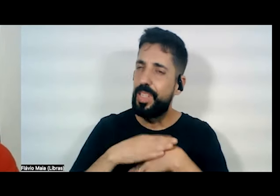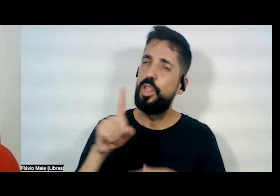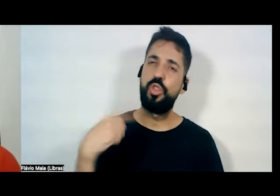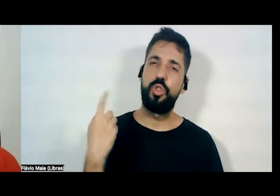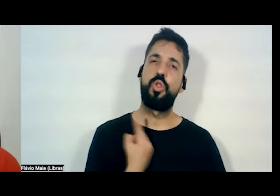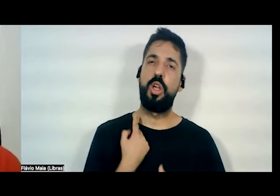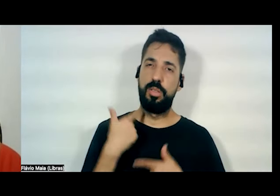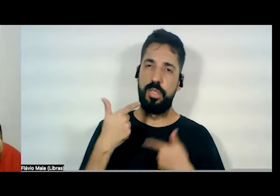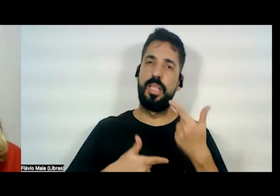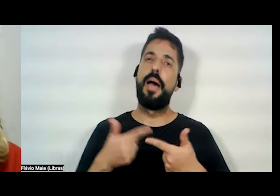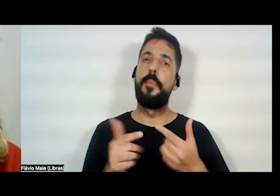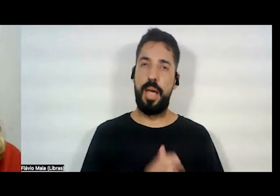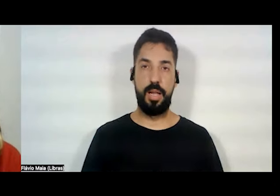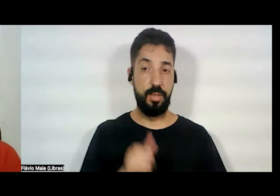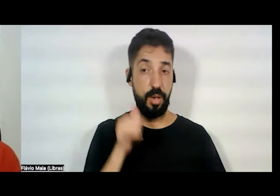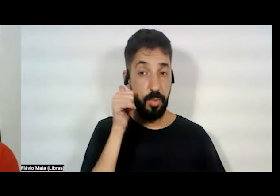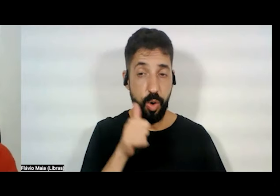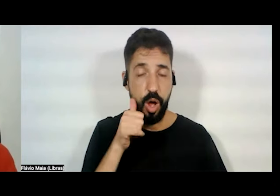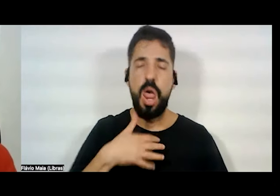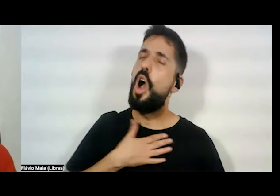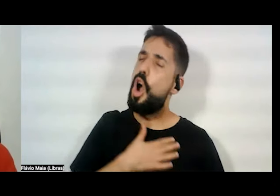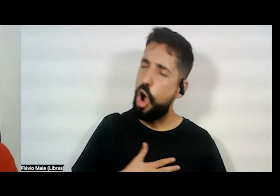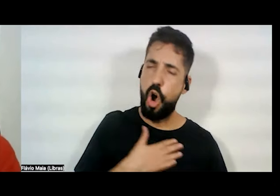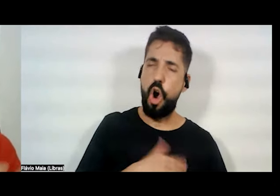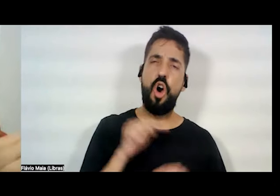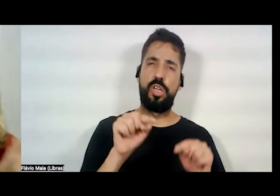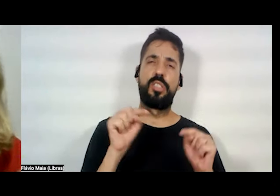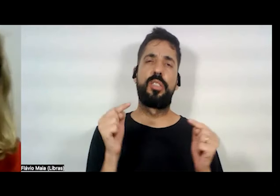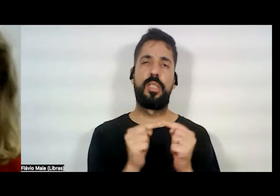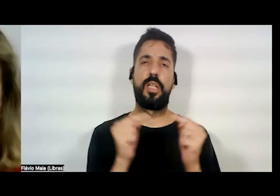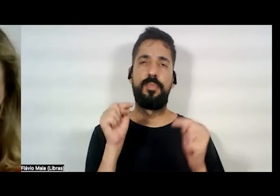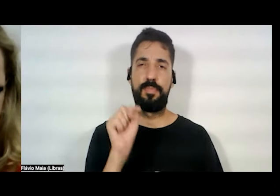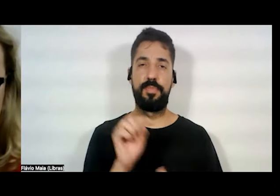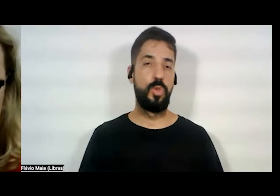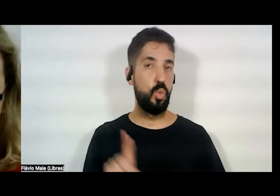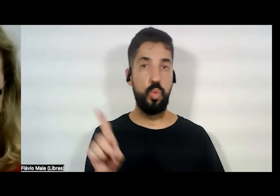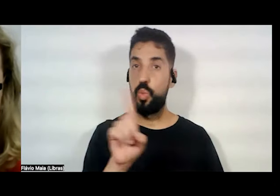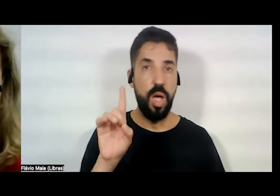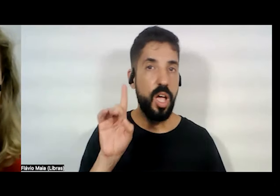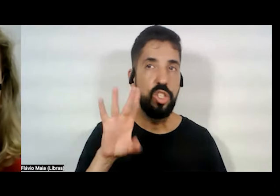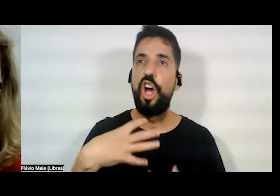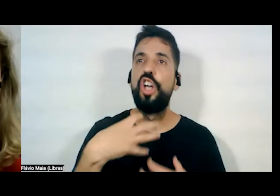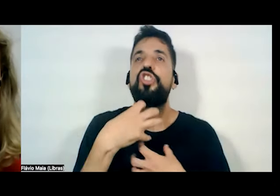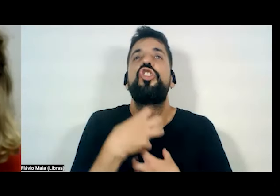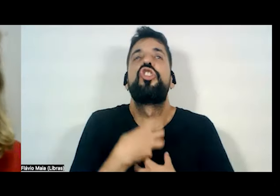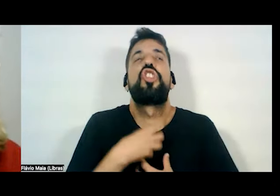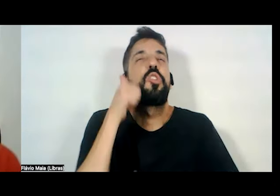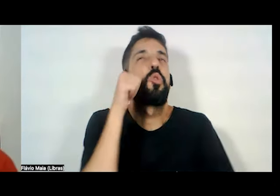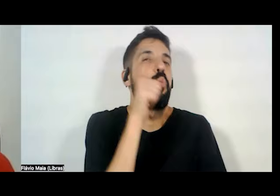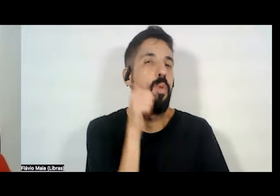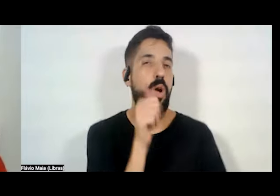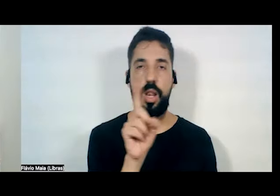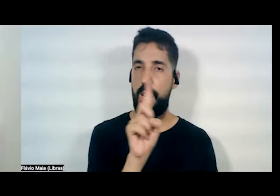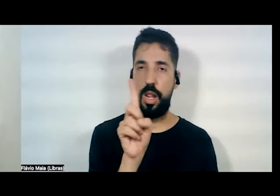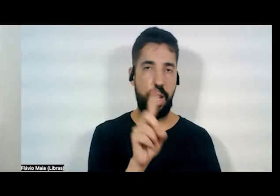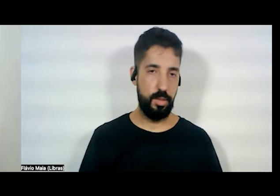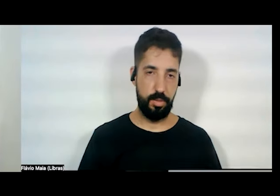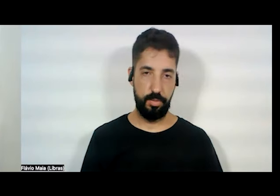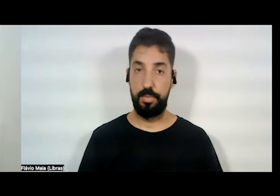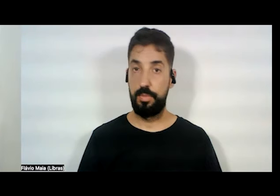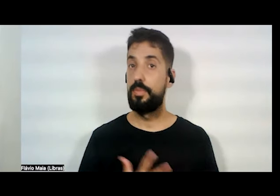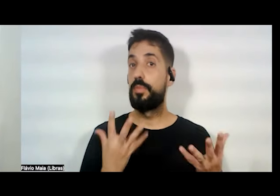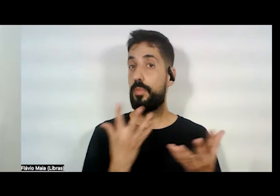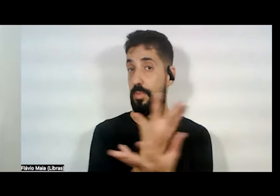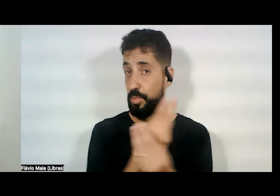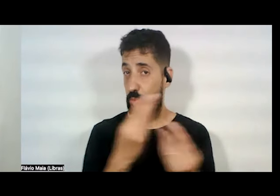As mulheres gostam muito dessa coisa. Não há só um jeito de ser mulher. Há muitos e múltiplos